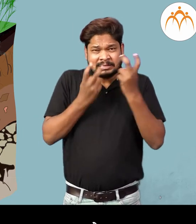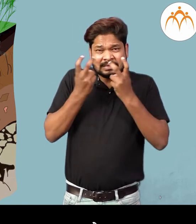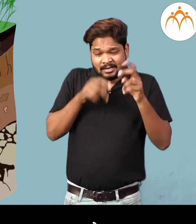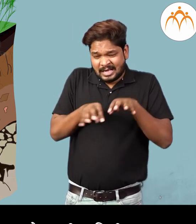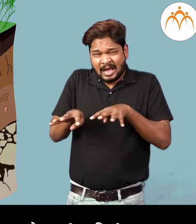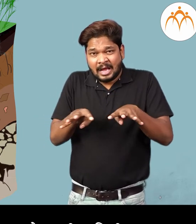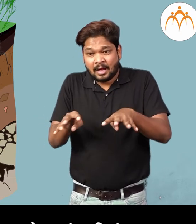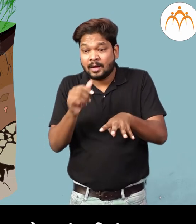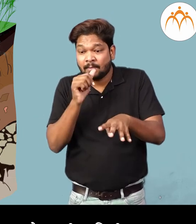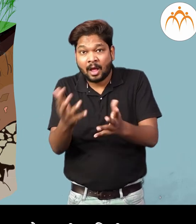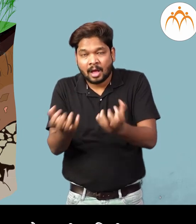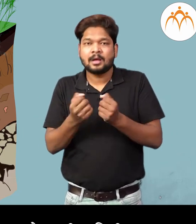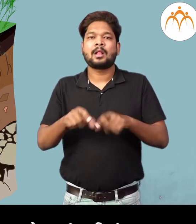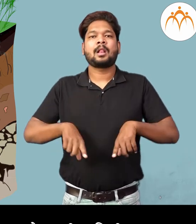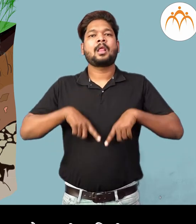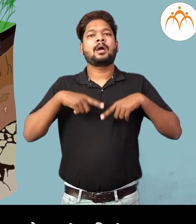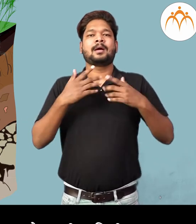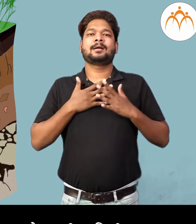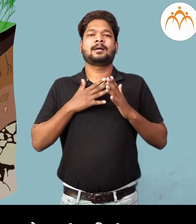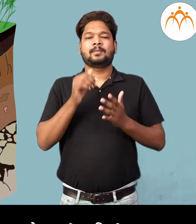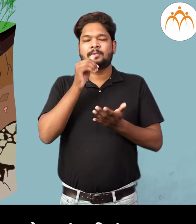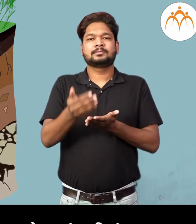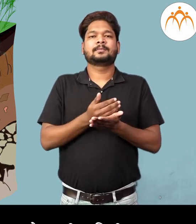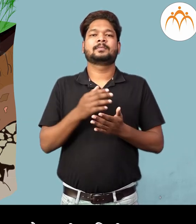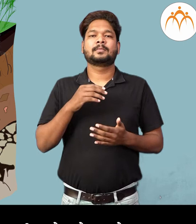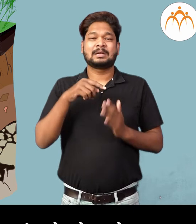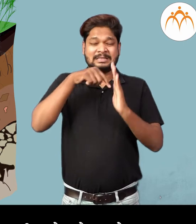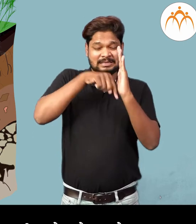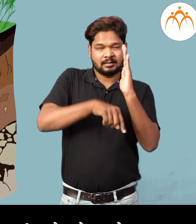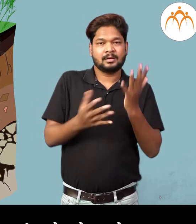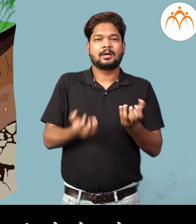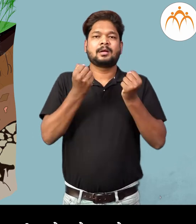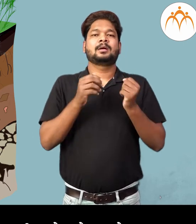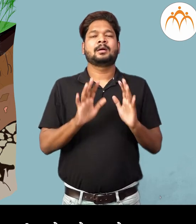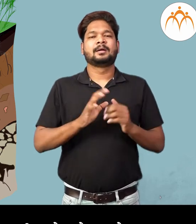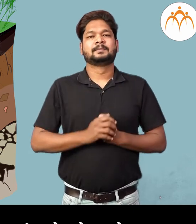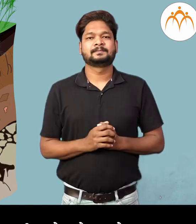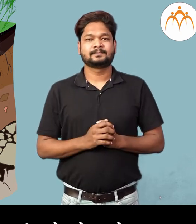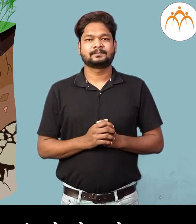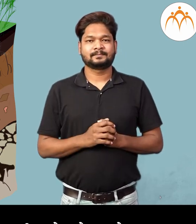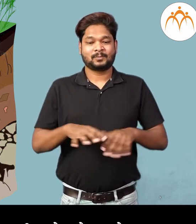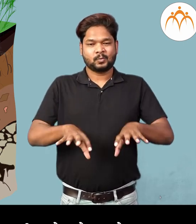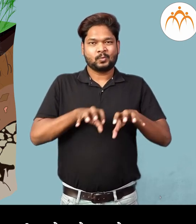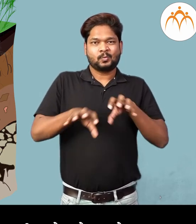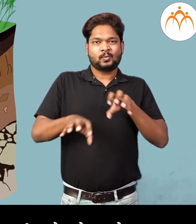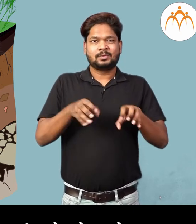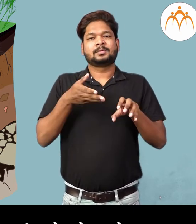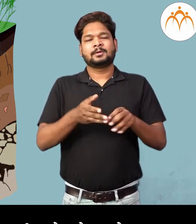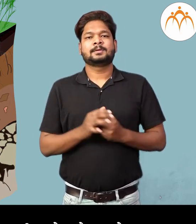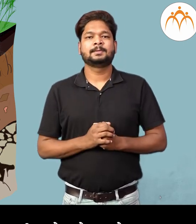प्रमाणात असते त्या मुले जगन्या साथी आवश्यक असे पाणी जमीनी शोधन्या साथी वो शोशुन घेन्या साथी